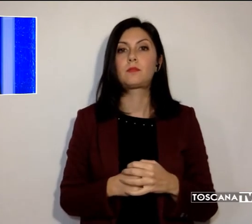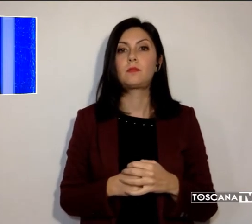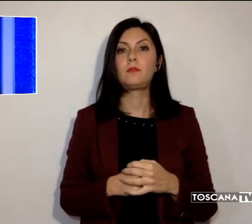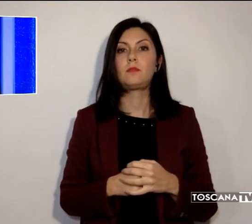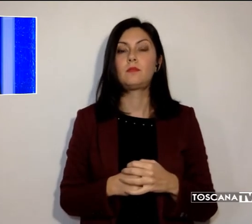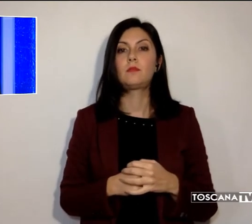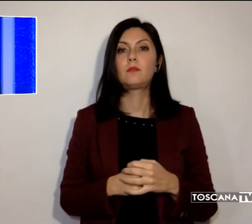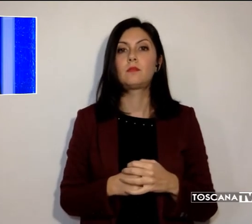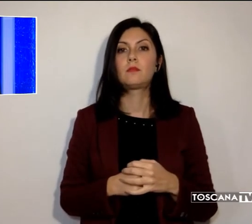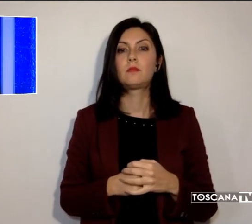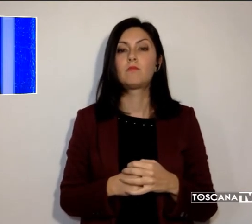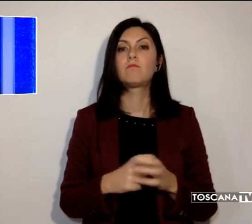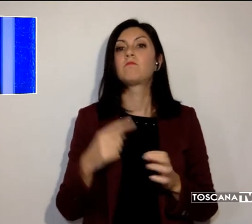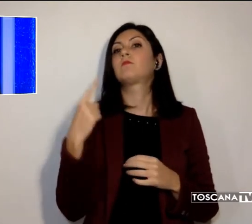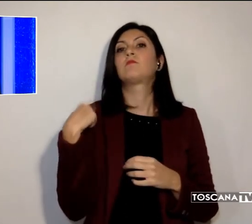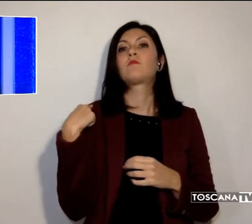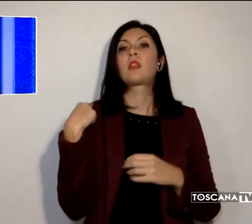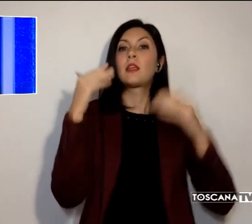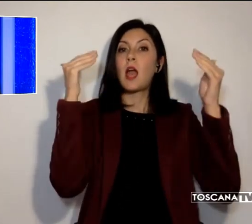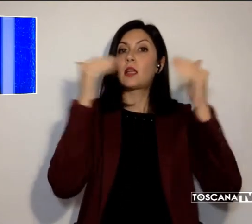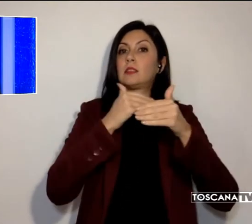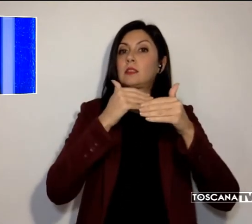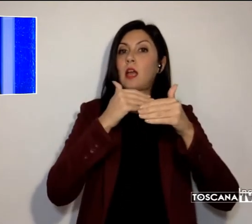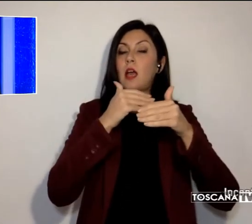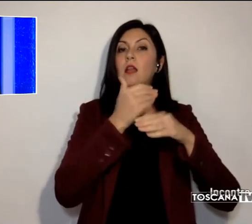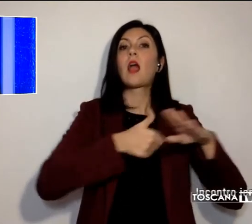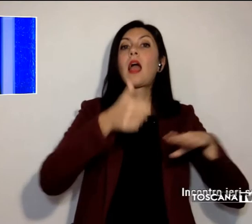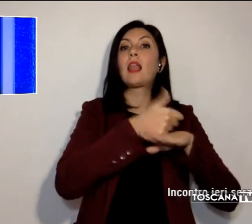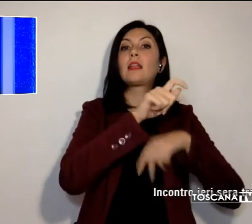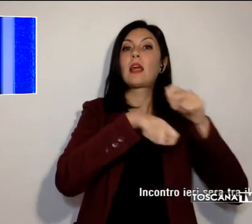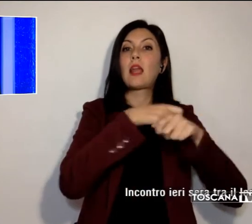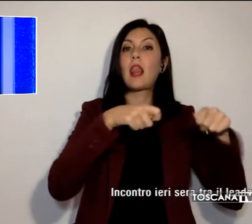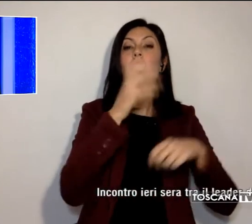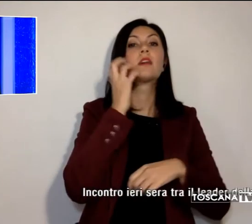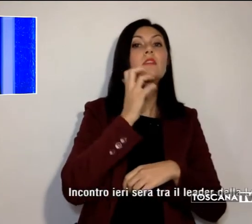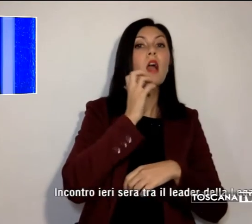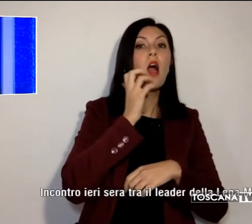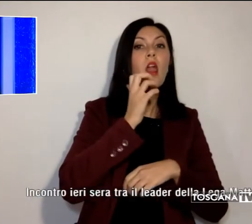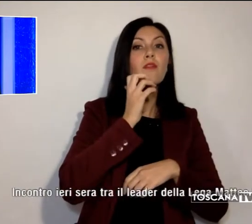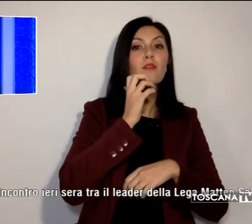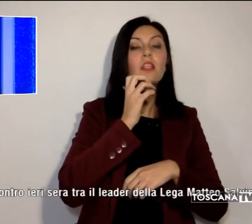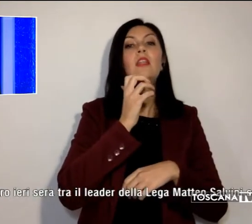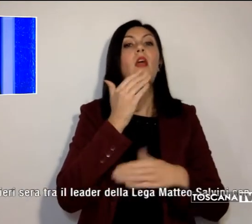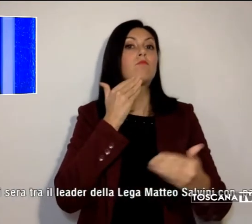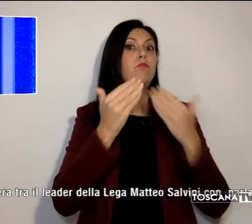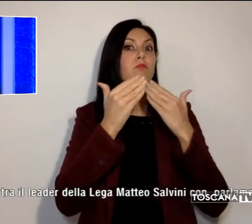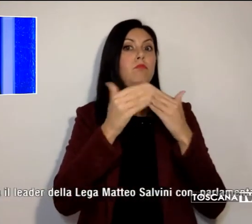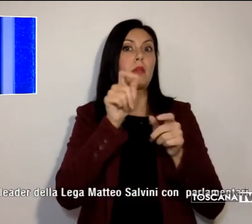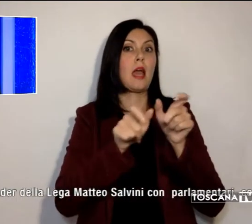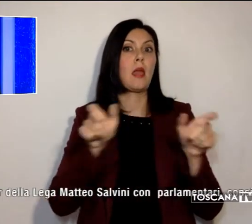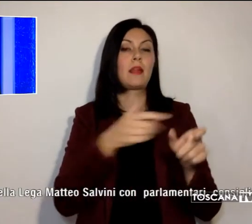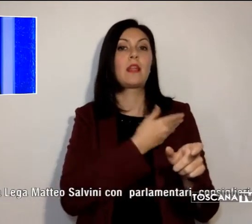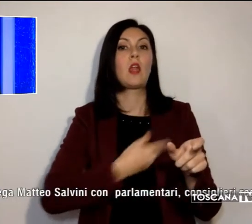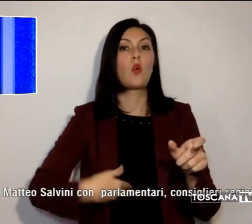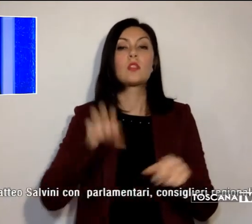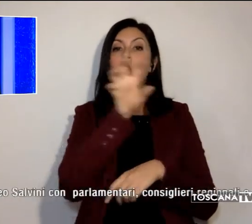Ieri sera, tra il leader della Lega, Matteo Salvini, con parlamentari, consiglieri regionali e